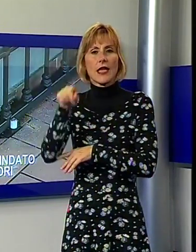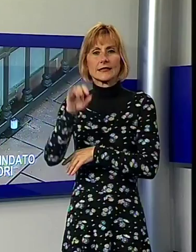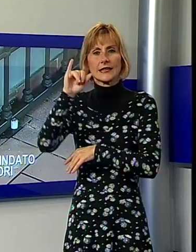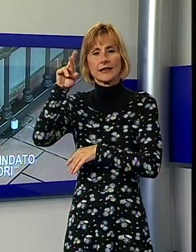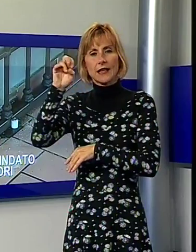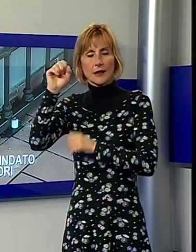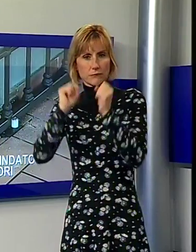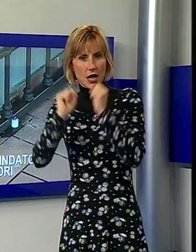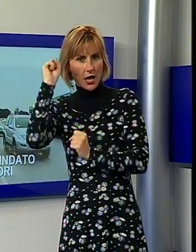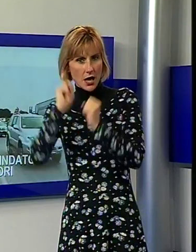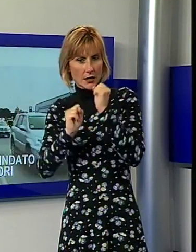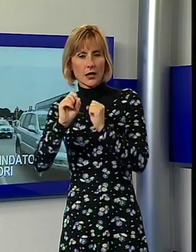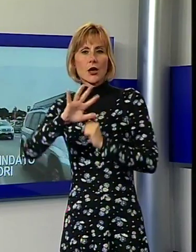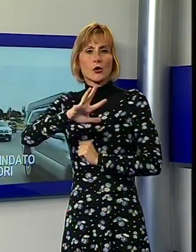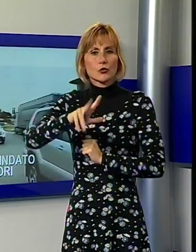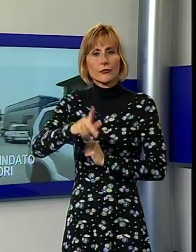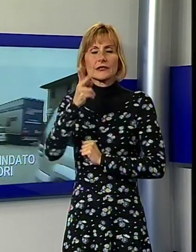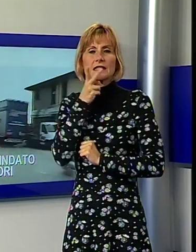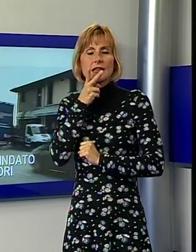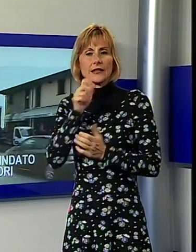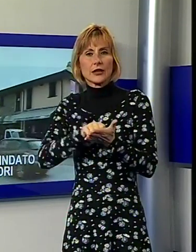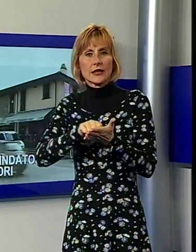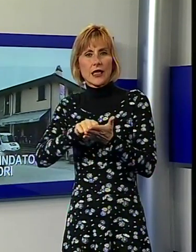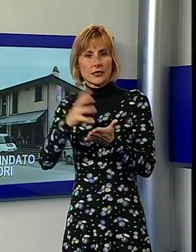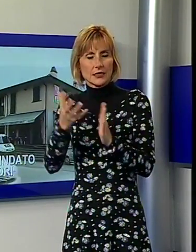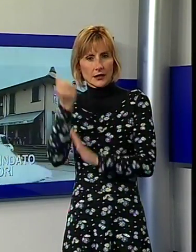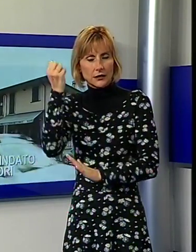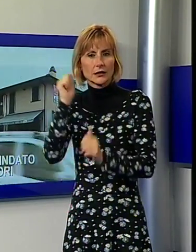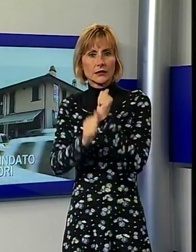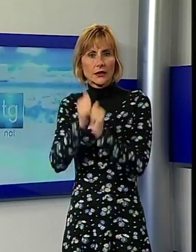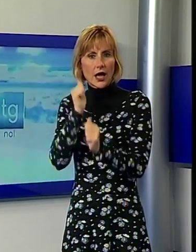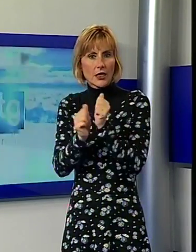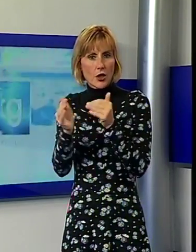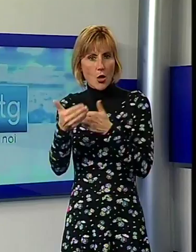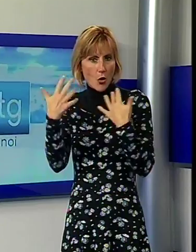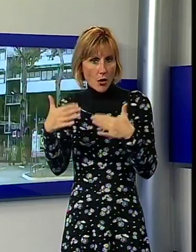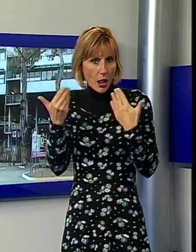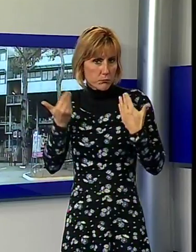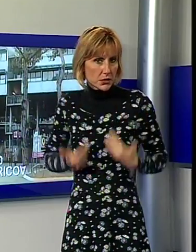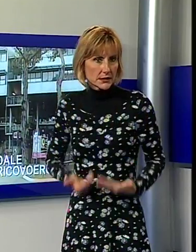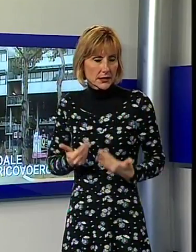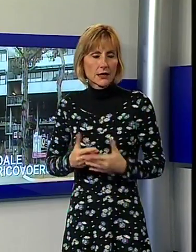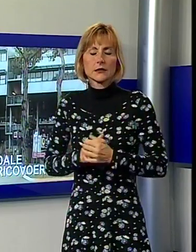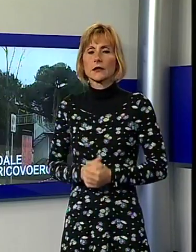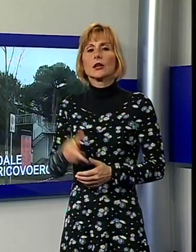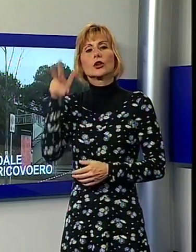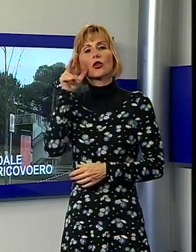e fuggono con sigarette e grattini, ingenti danni al locale. Muore in ospedale ad un mese dal